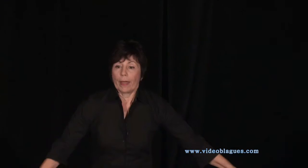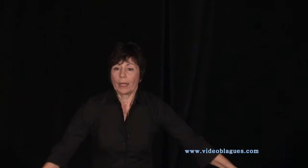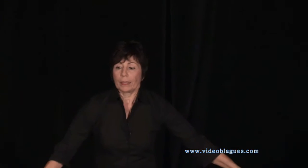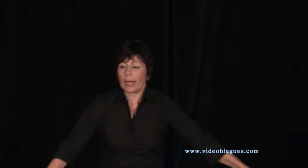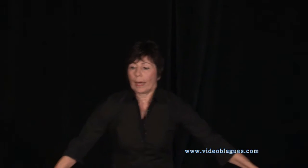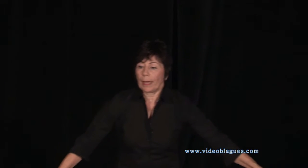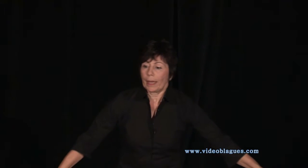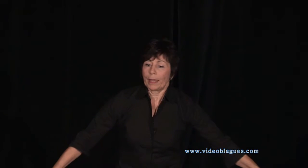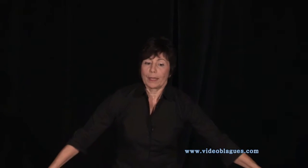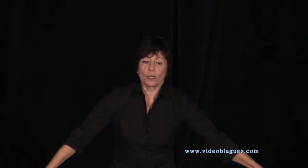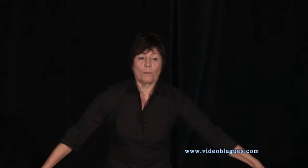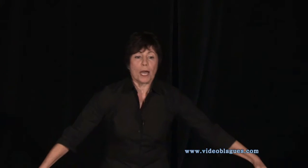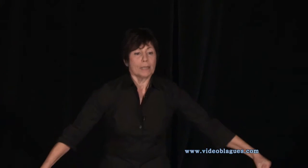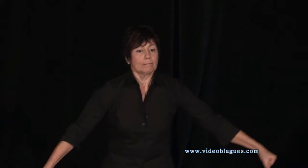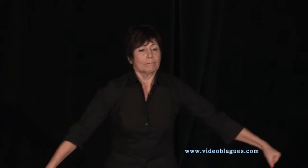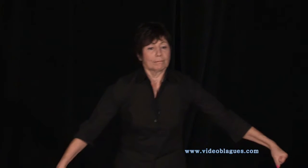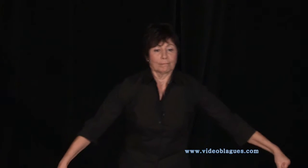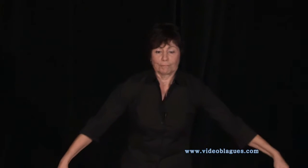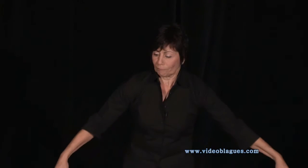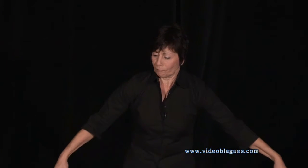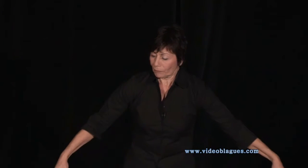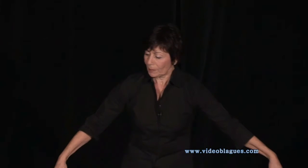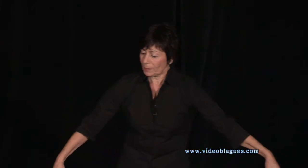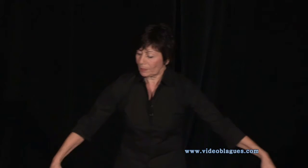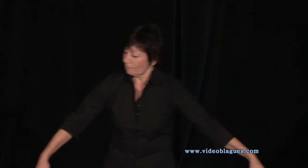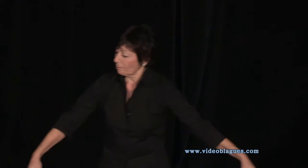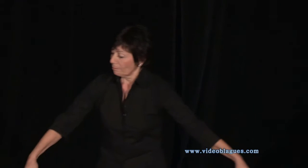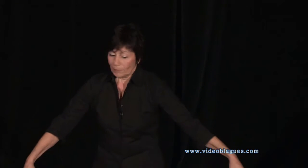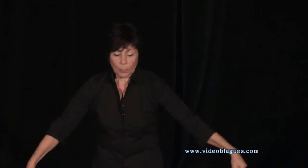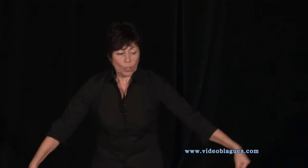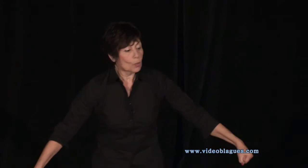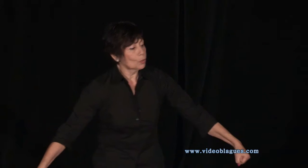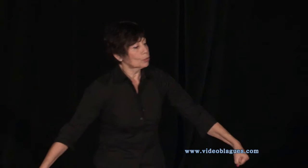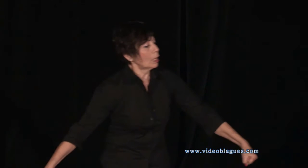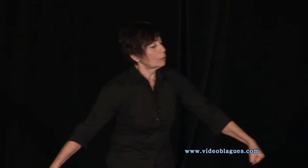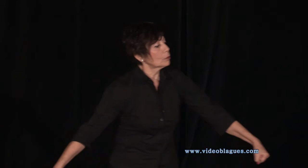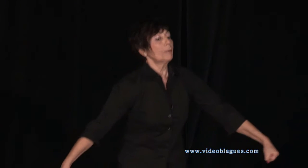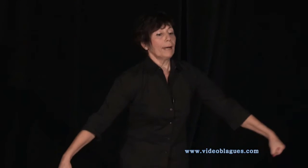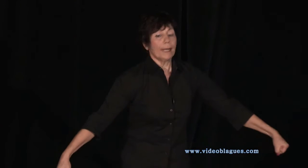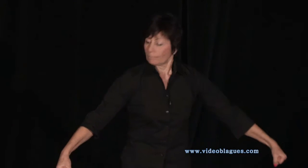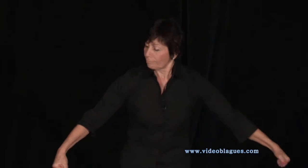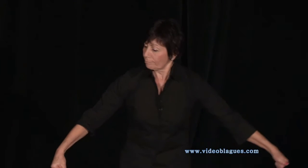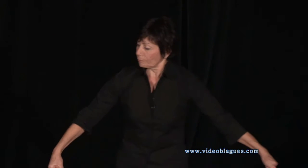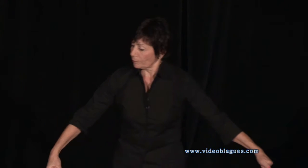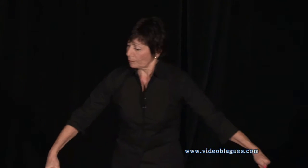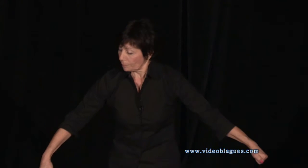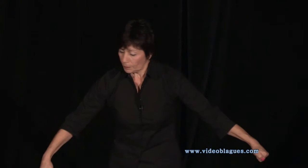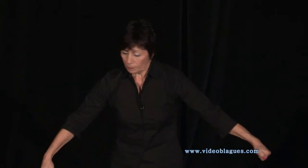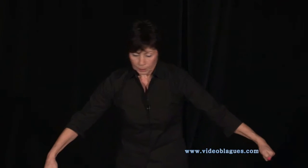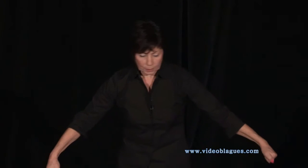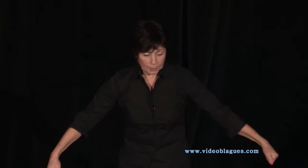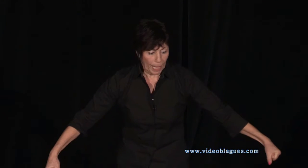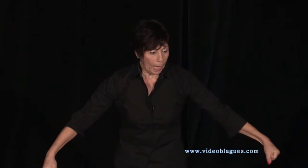Alors il y a un copain qui rencontre un autre copain, il se dit, ben,